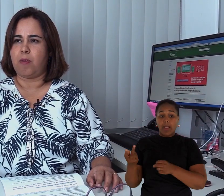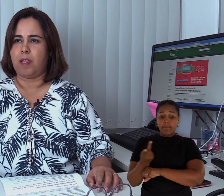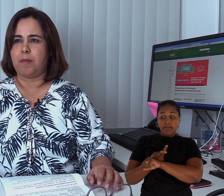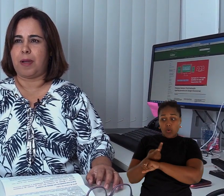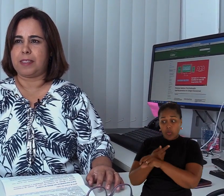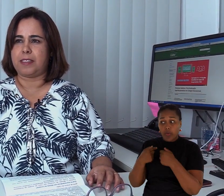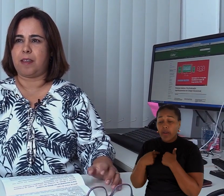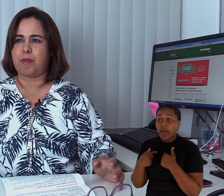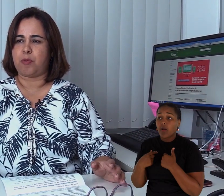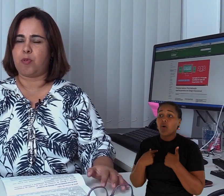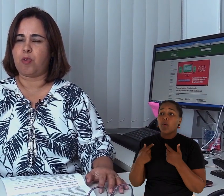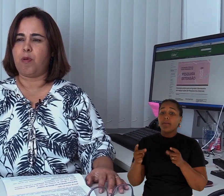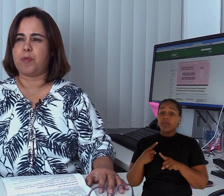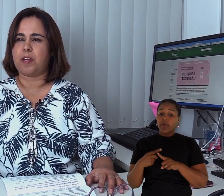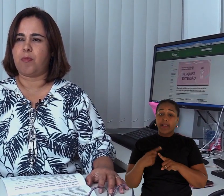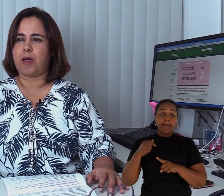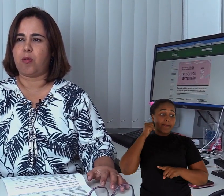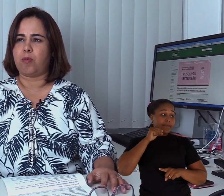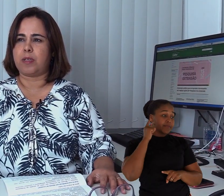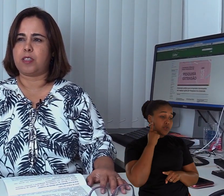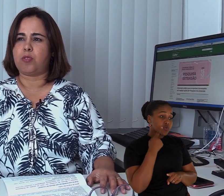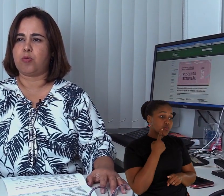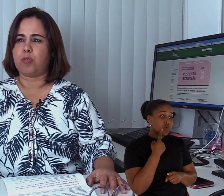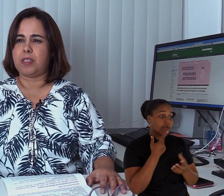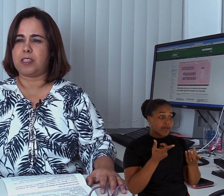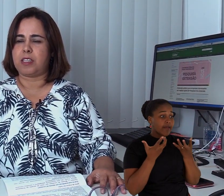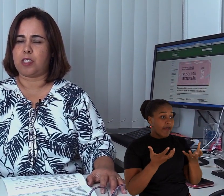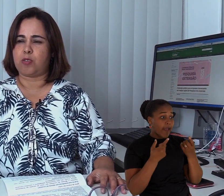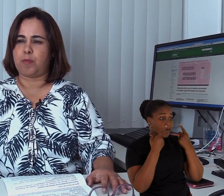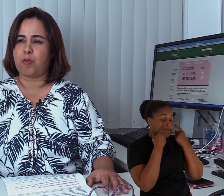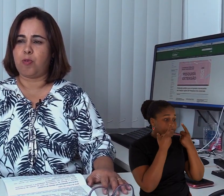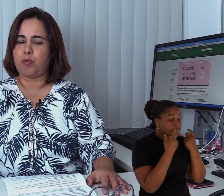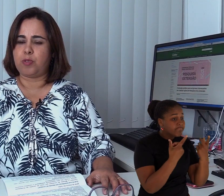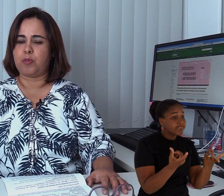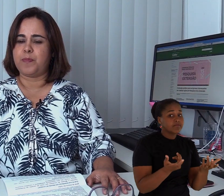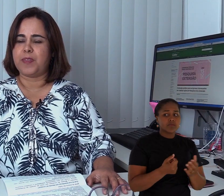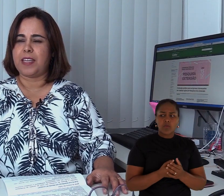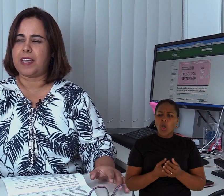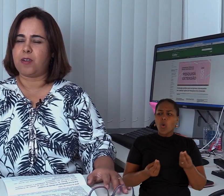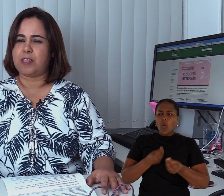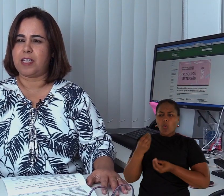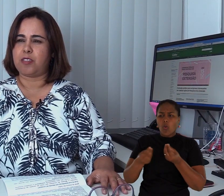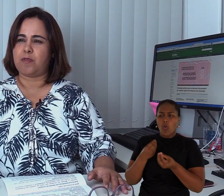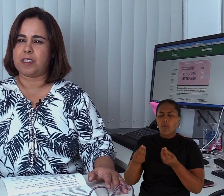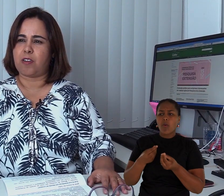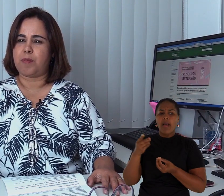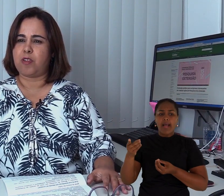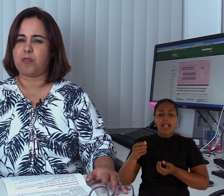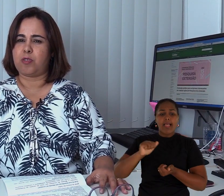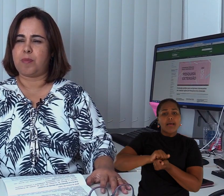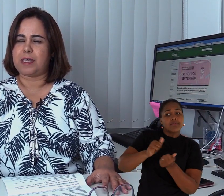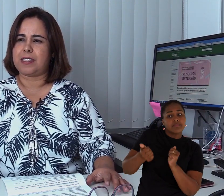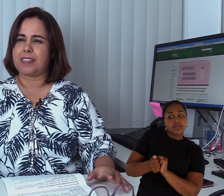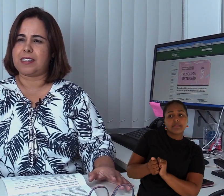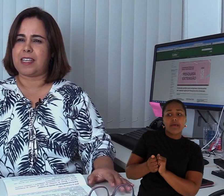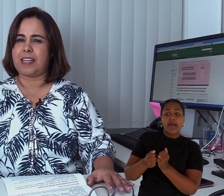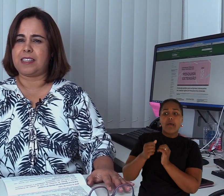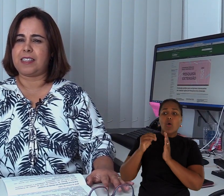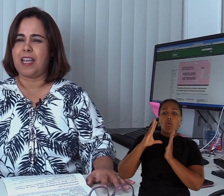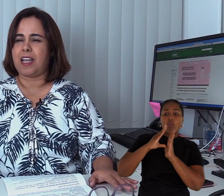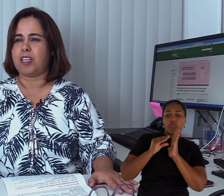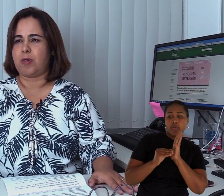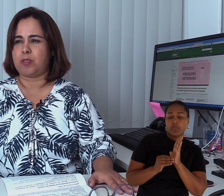especial. Márcia me procurou porque uma aluna surda se interessou pelo curso, e ela gostaria de conversar comigo sobre as